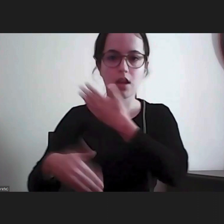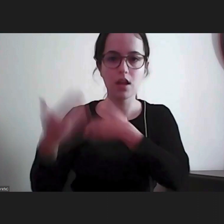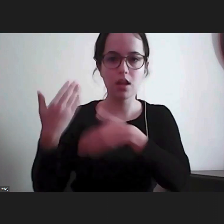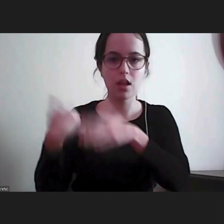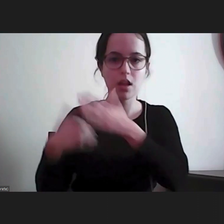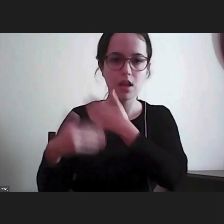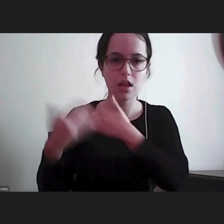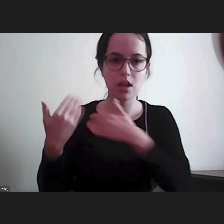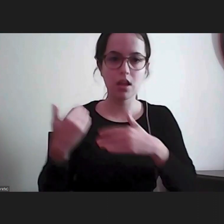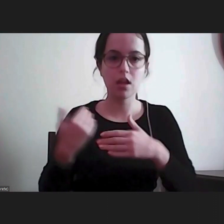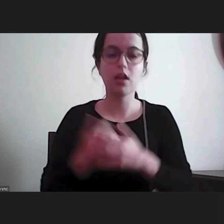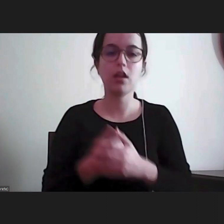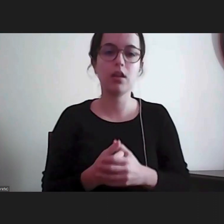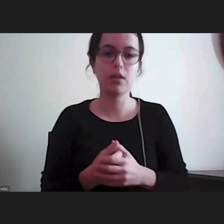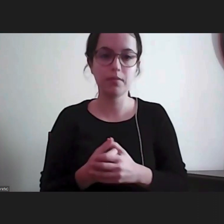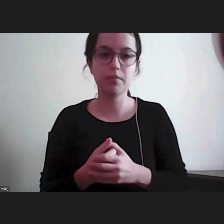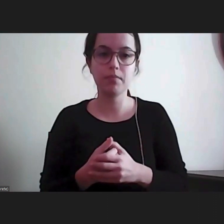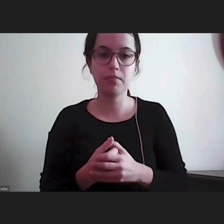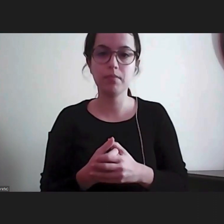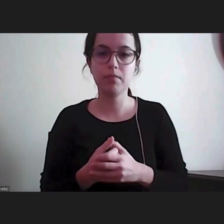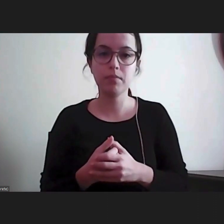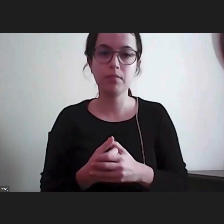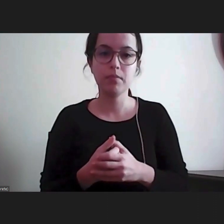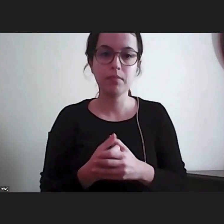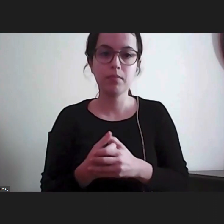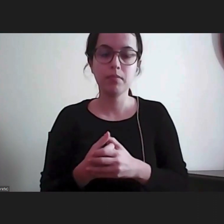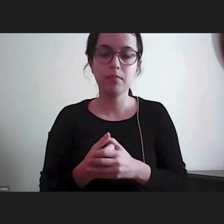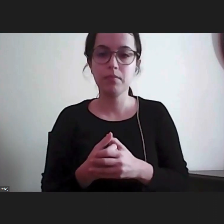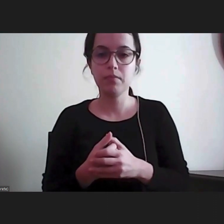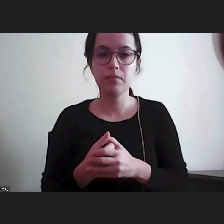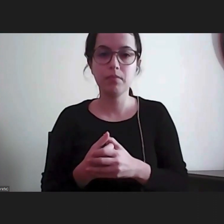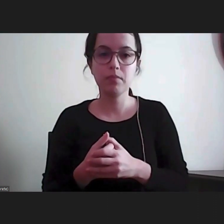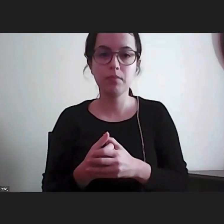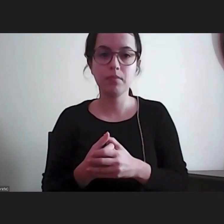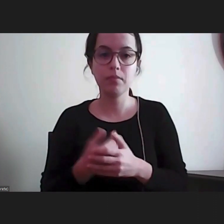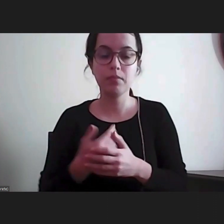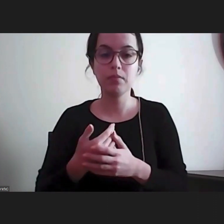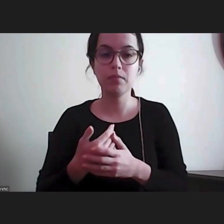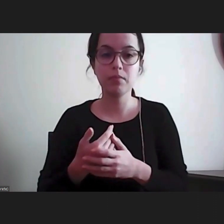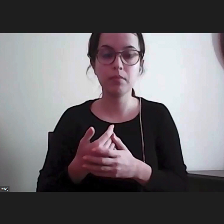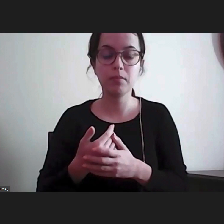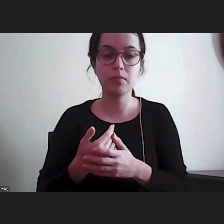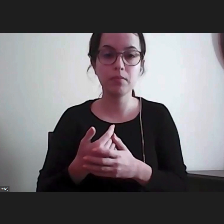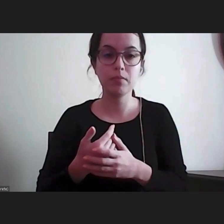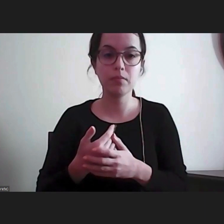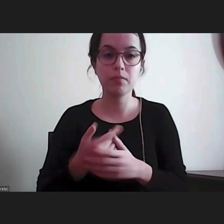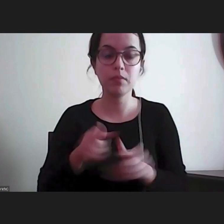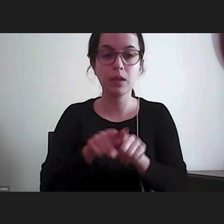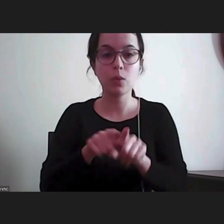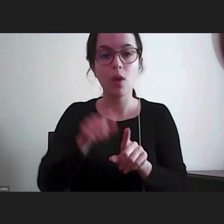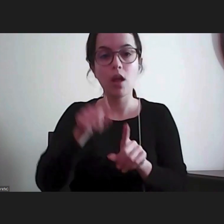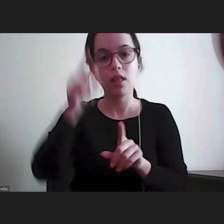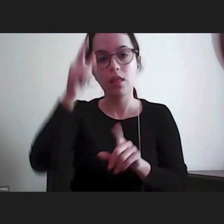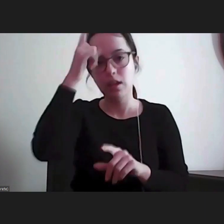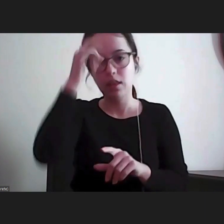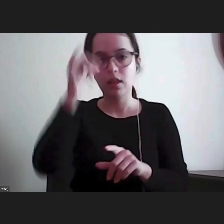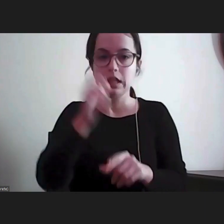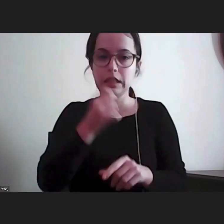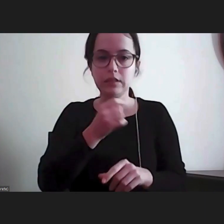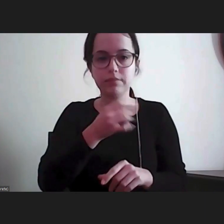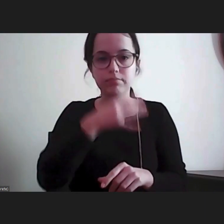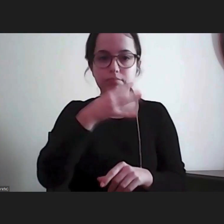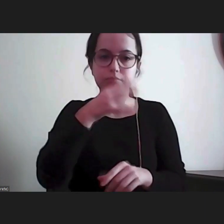gostava de sublinhar esta ideia que já referi, que, com estas características,